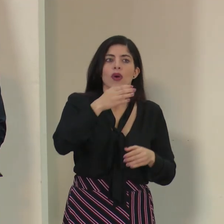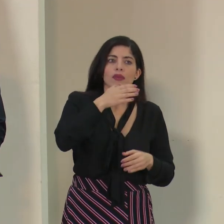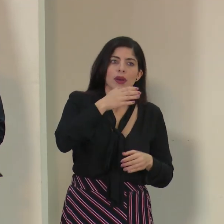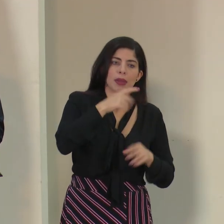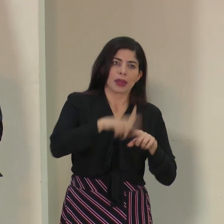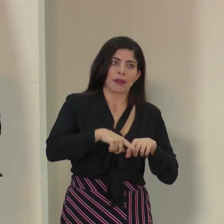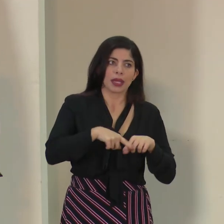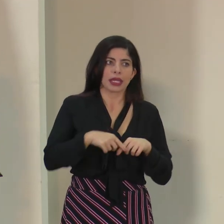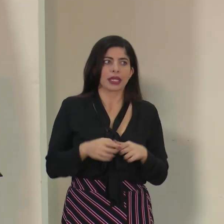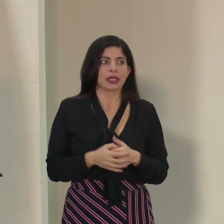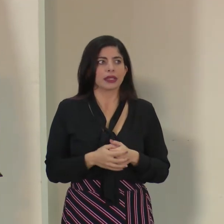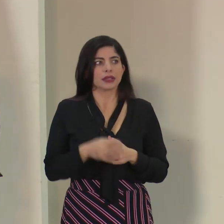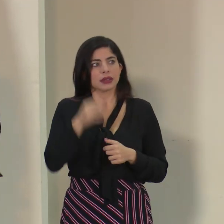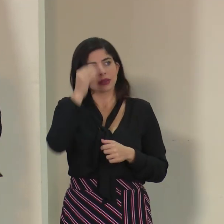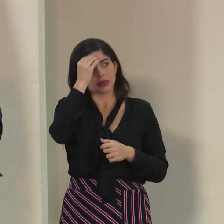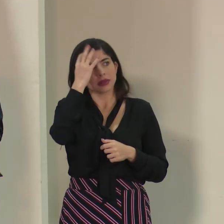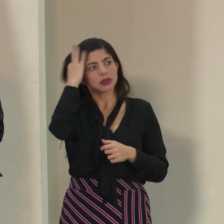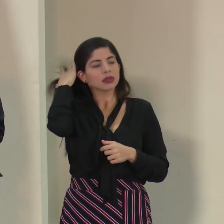que correspondan.